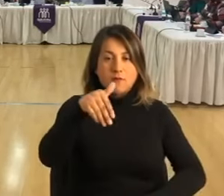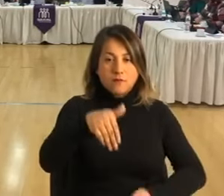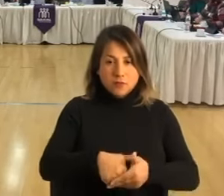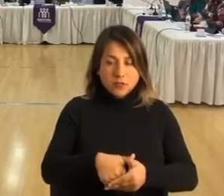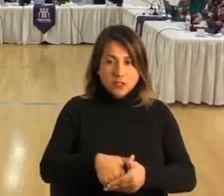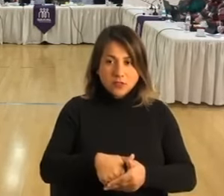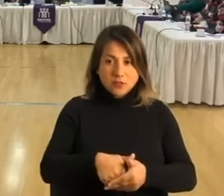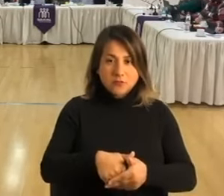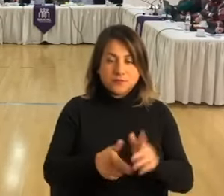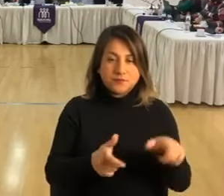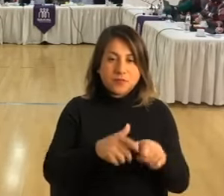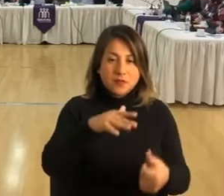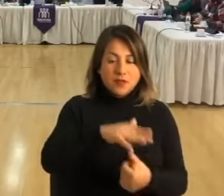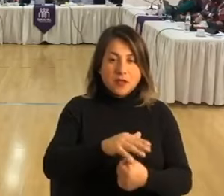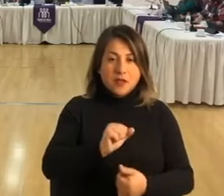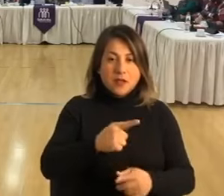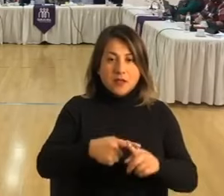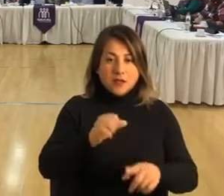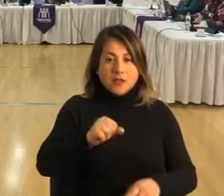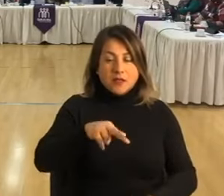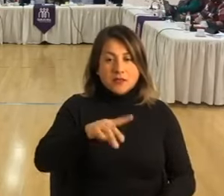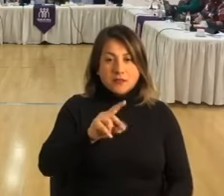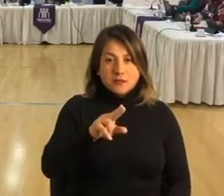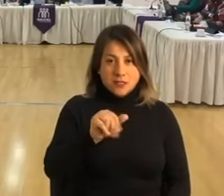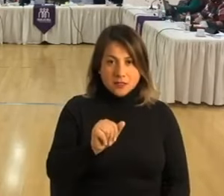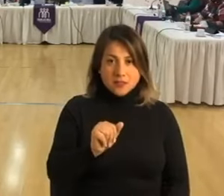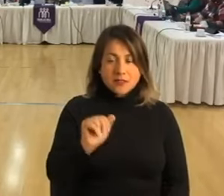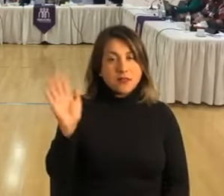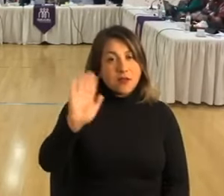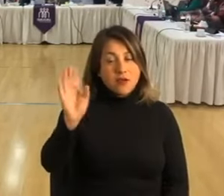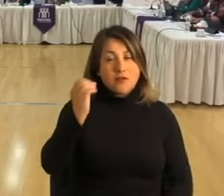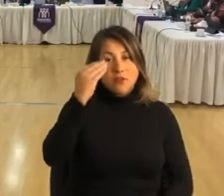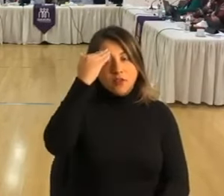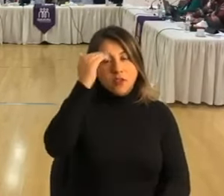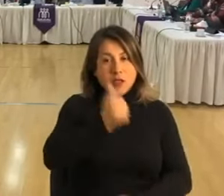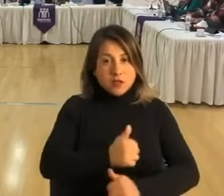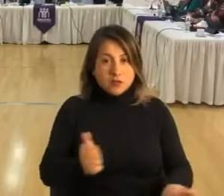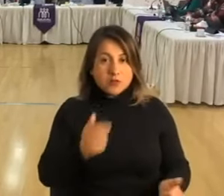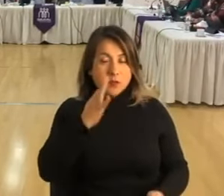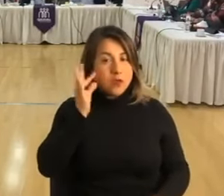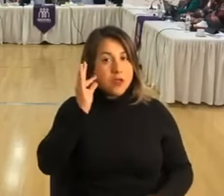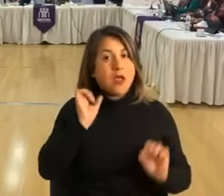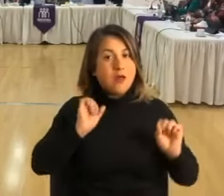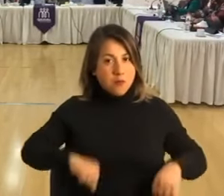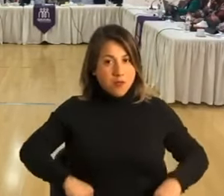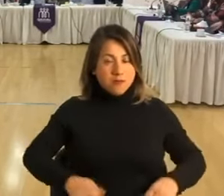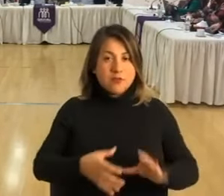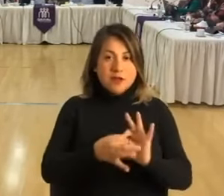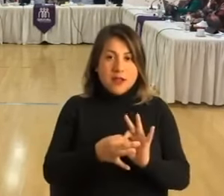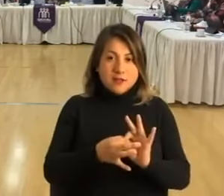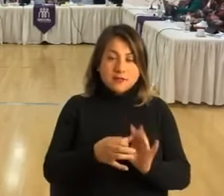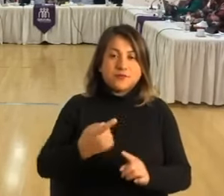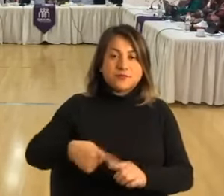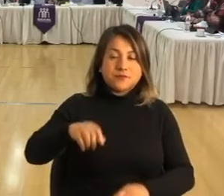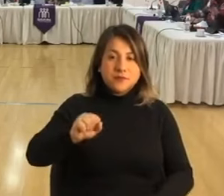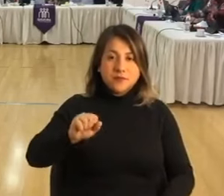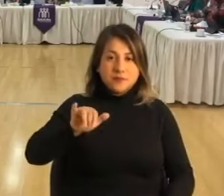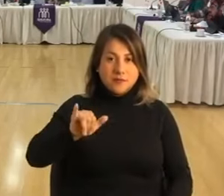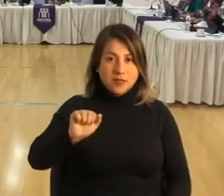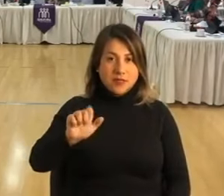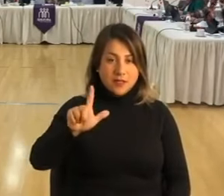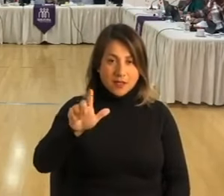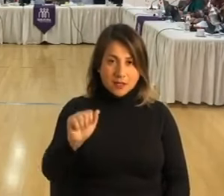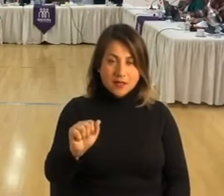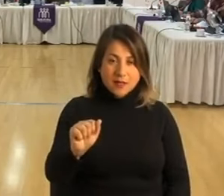votación, consejera Alexandra Arancilla. Hola, buenos días a todos y todas. Apruebo. Gracias. Consejera Lorena Ayala.